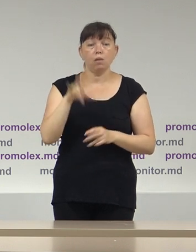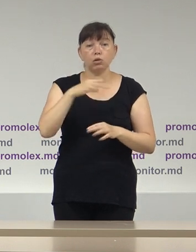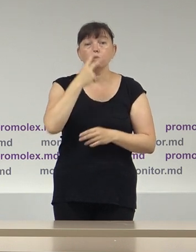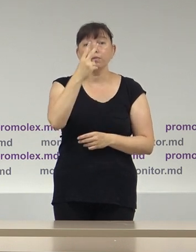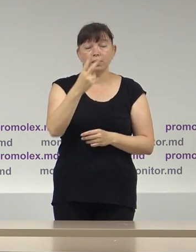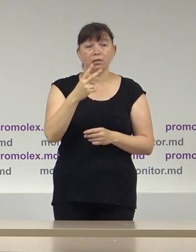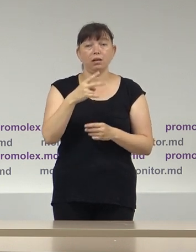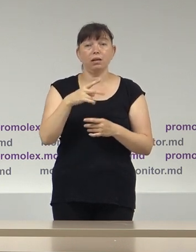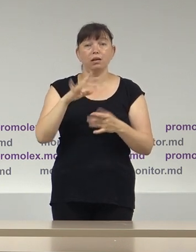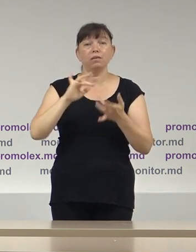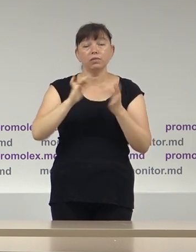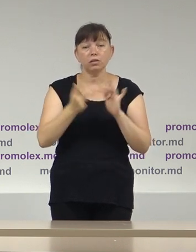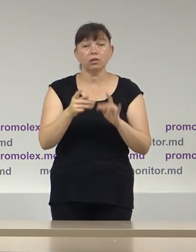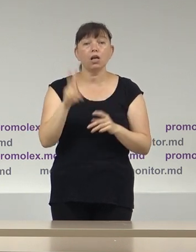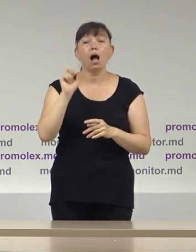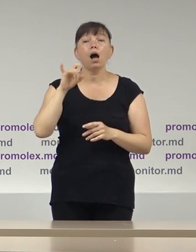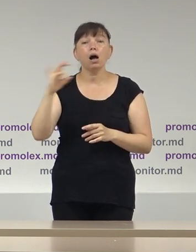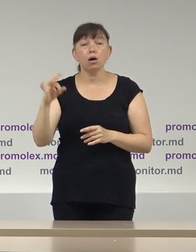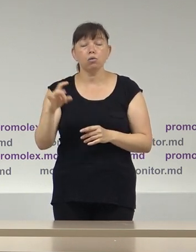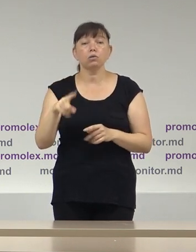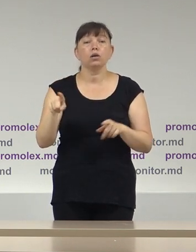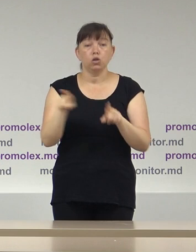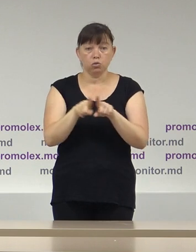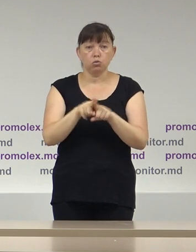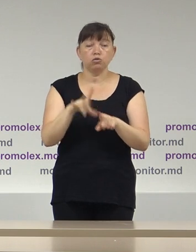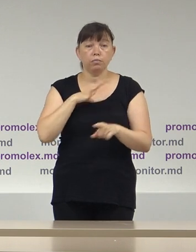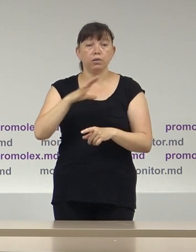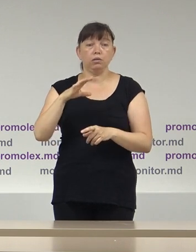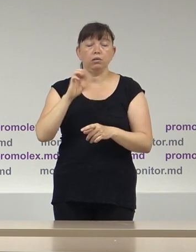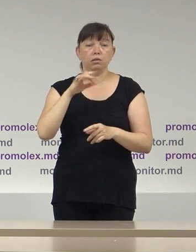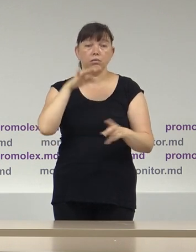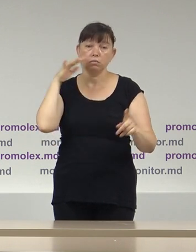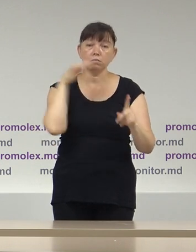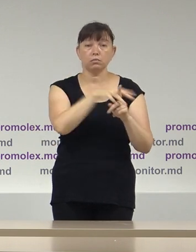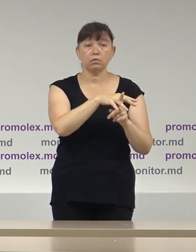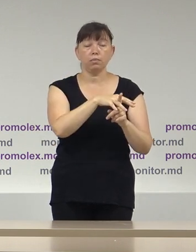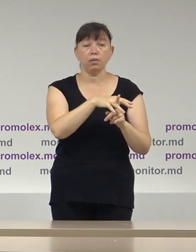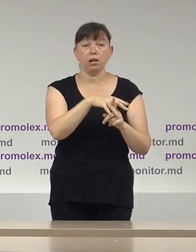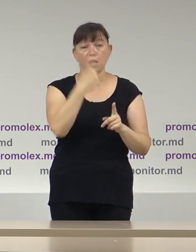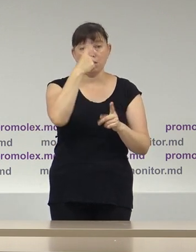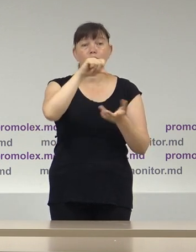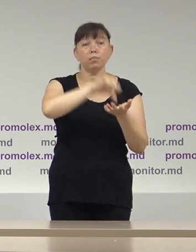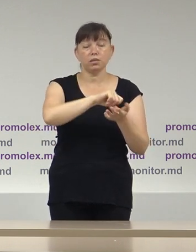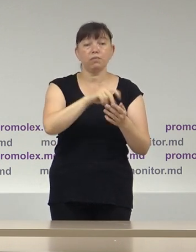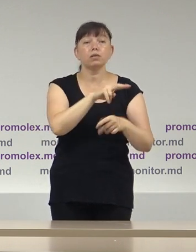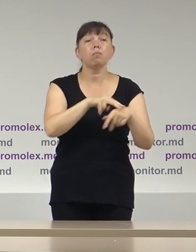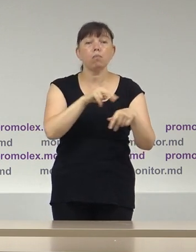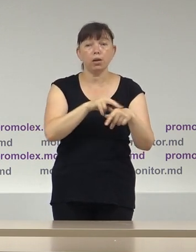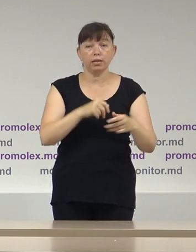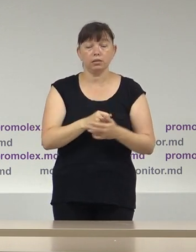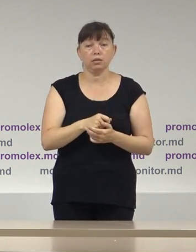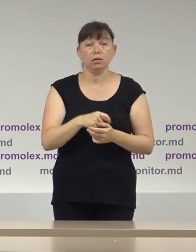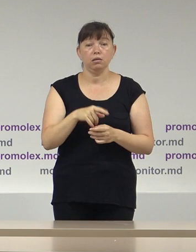public, un reprezentant al AUR a atacat un membru sau un reprezentant al forților de ordine